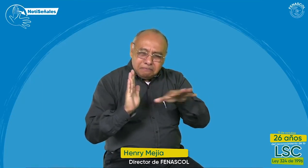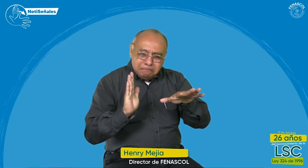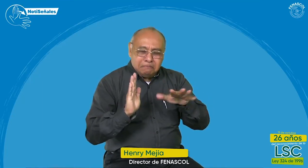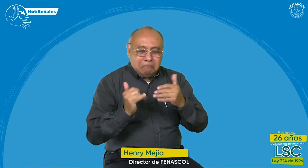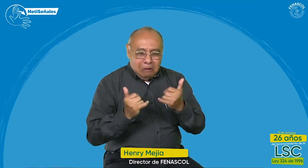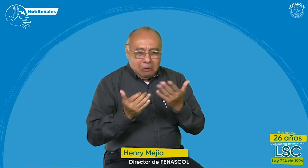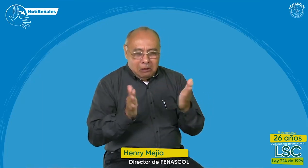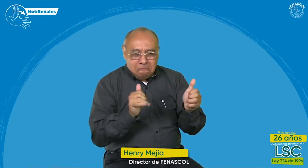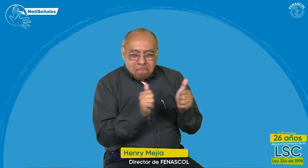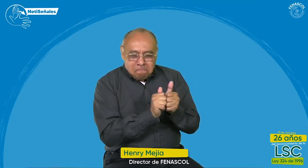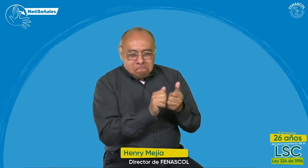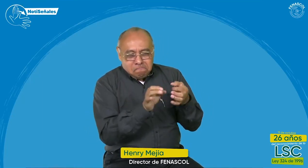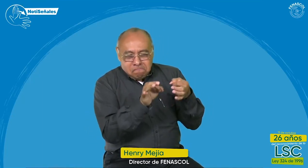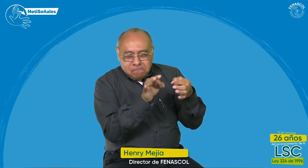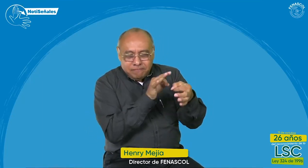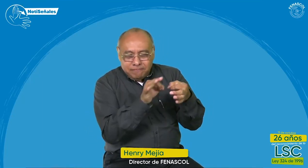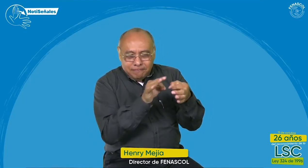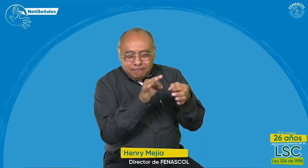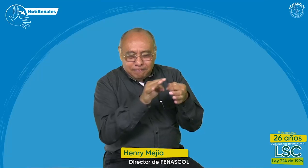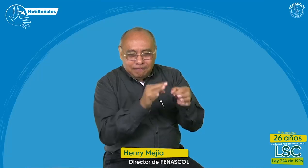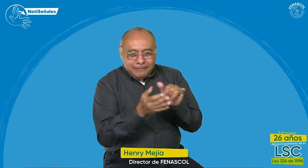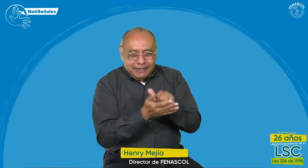Normalización Lingüística de la Lengua de Signos Española.